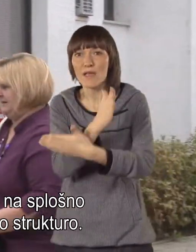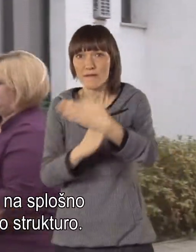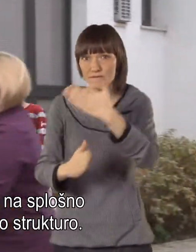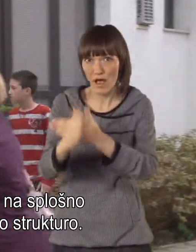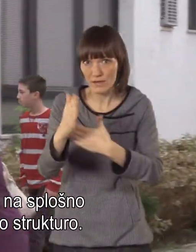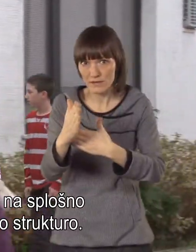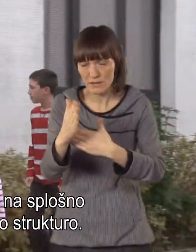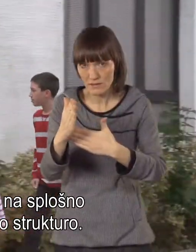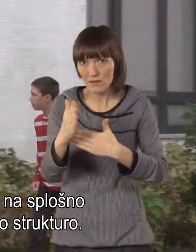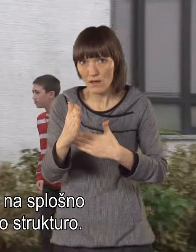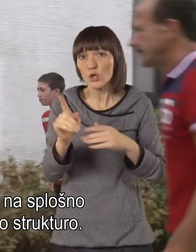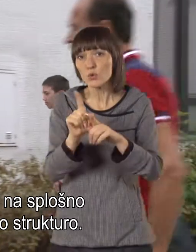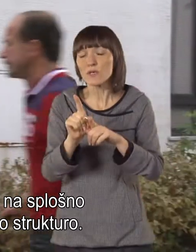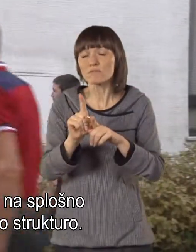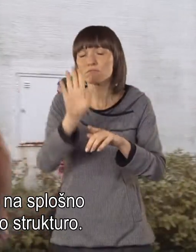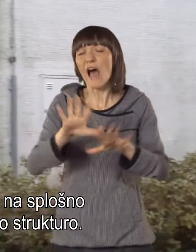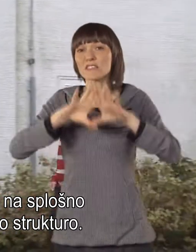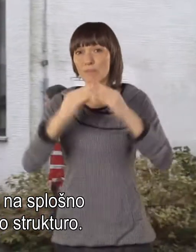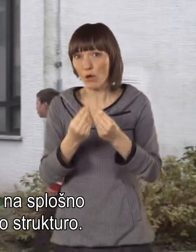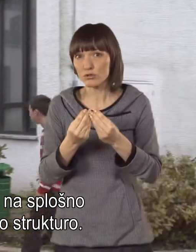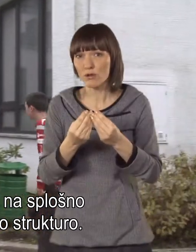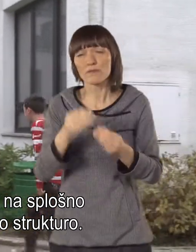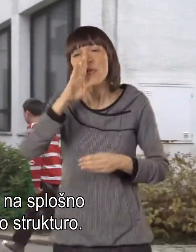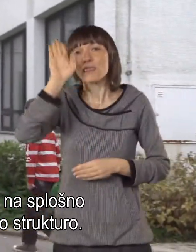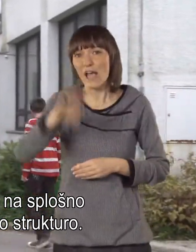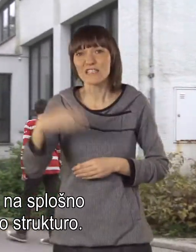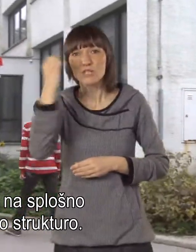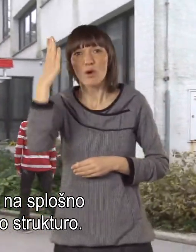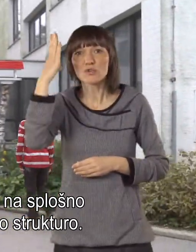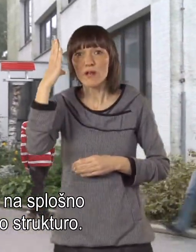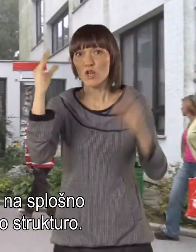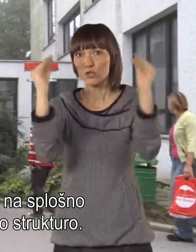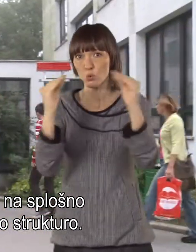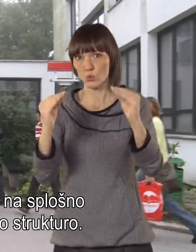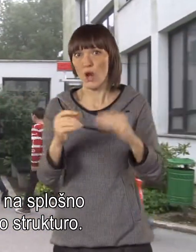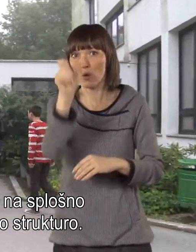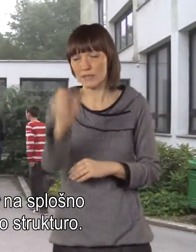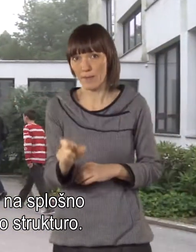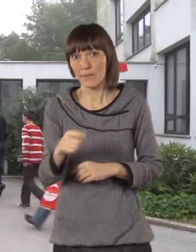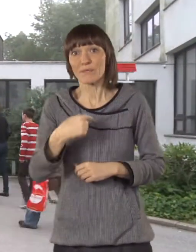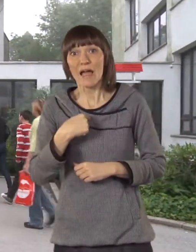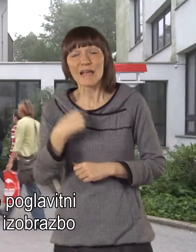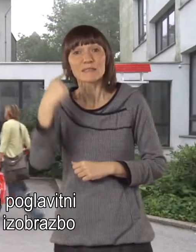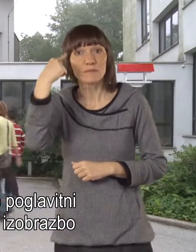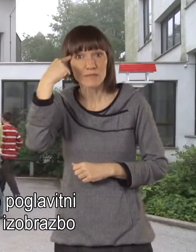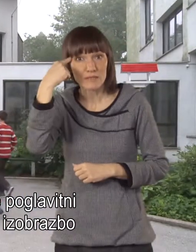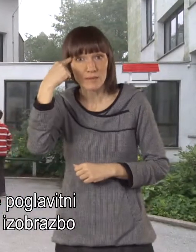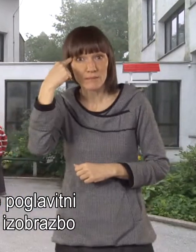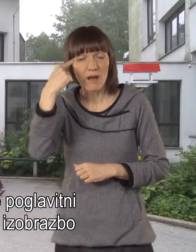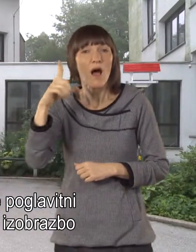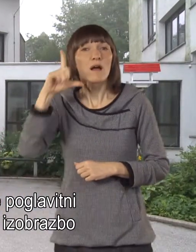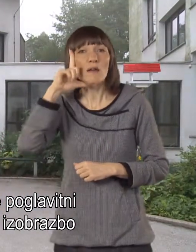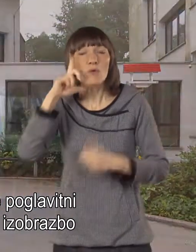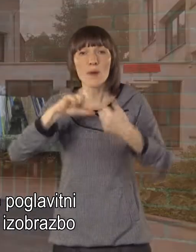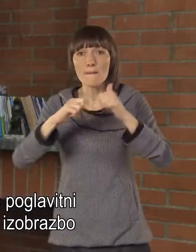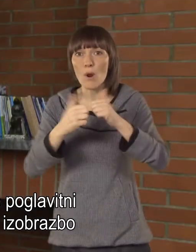med invalidi in po prečju na splošno najslabša izobrazbena struktura. Po mojem mnenju